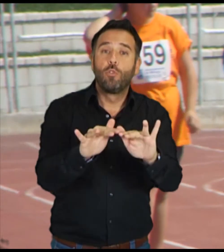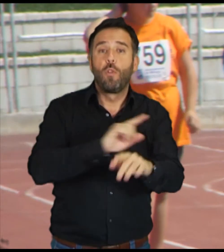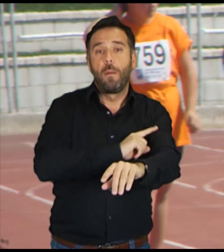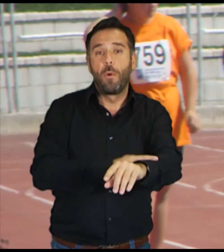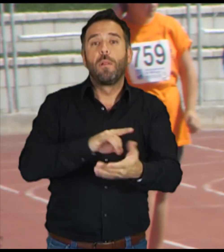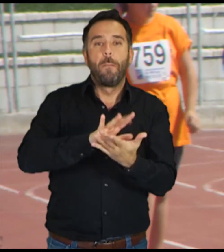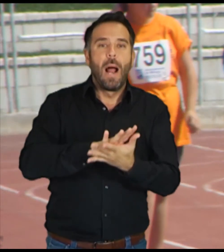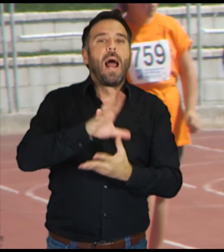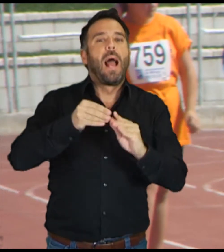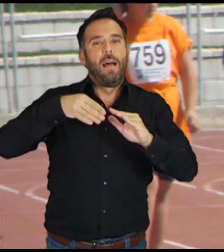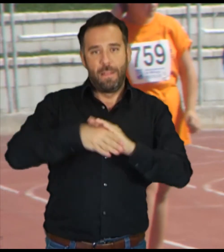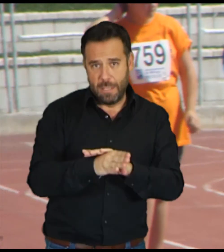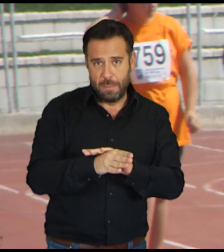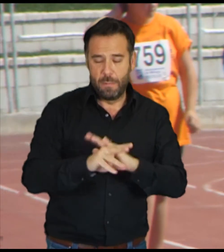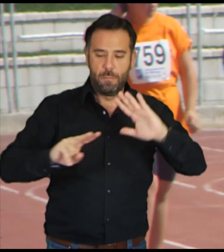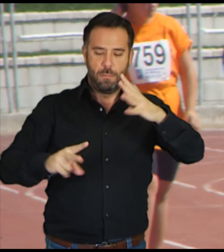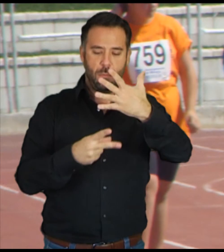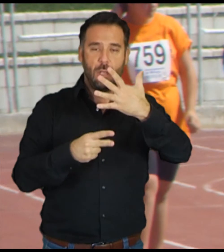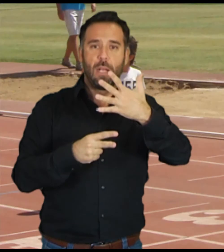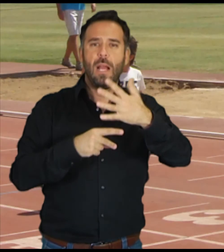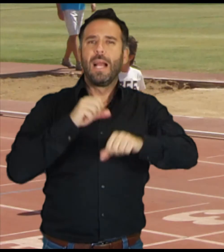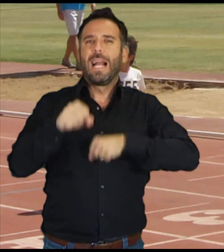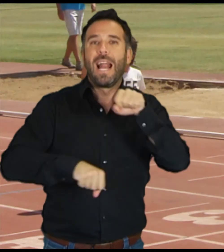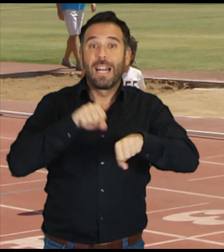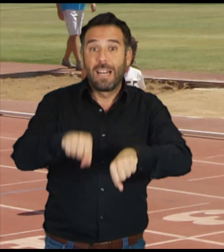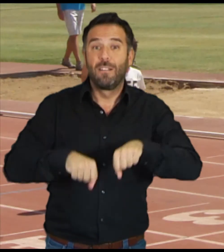Carrera Internacional Handbike Ciudad de Málaga